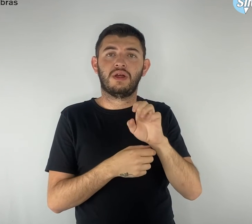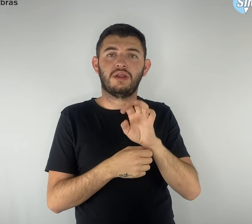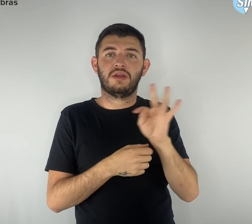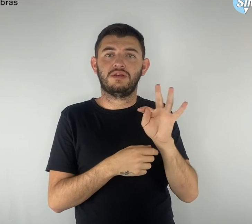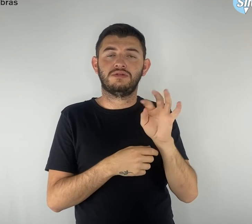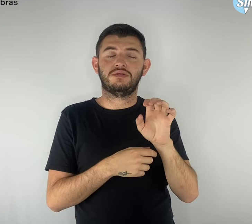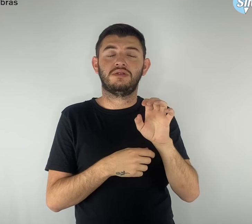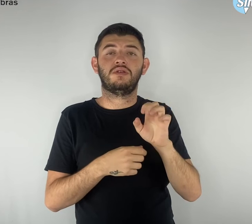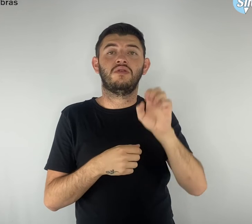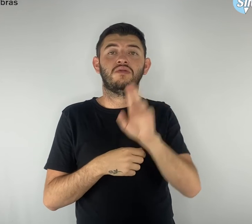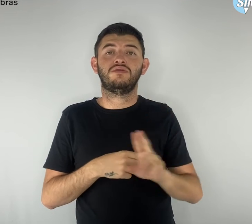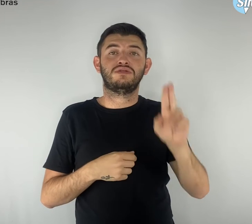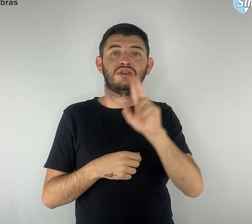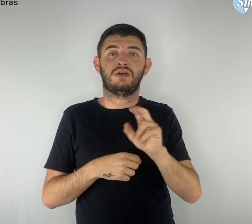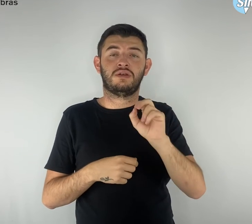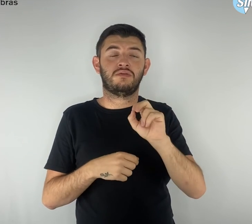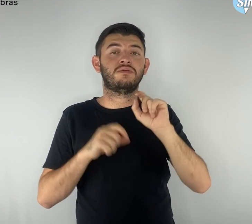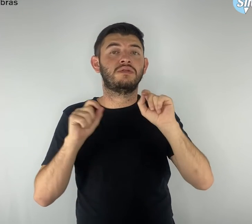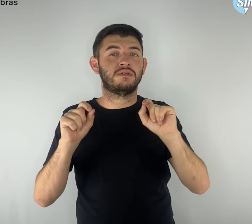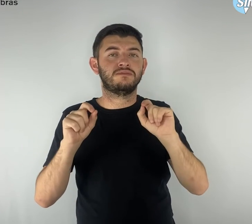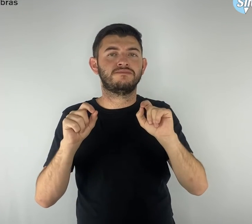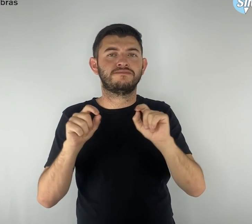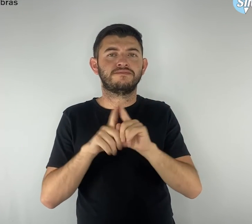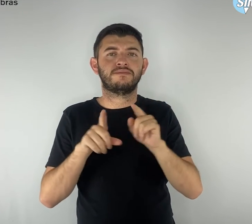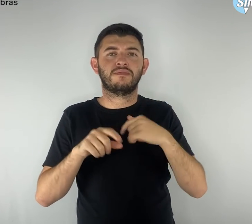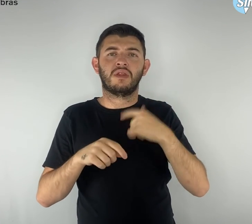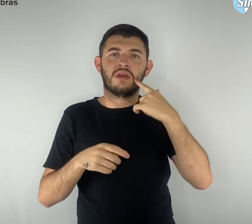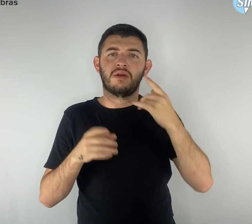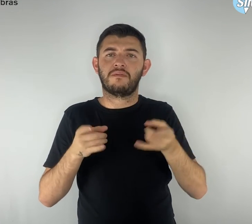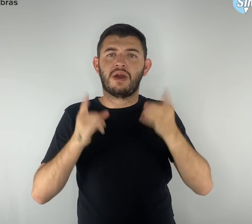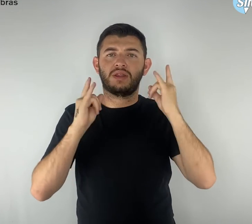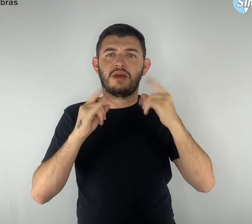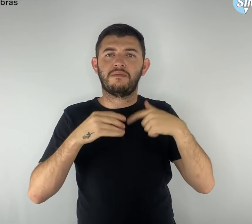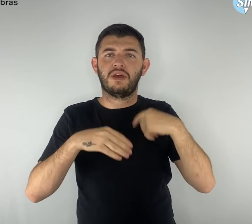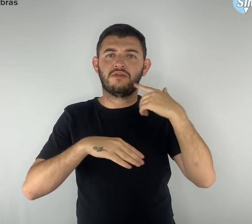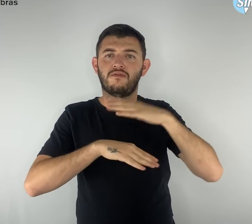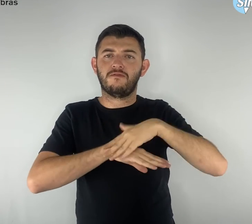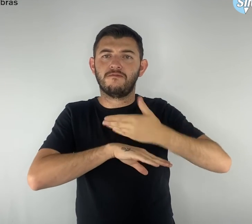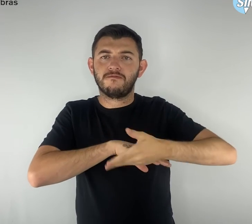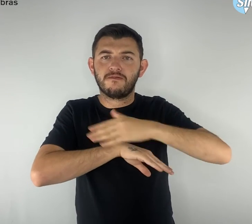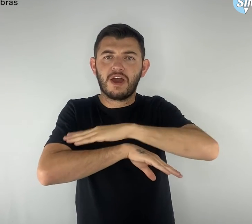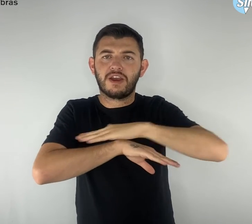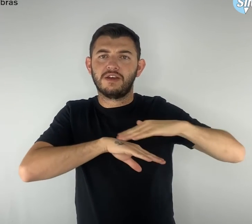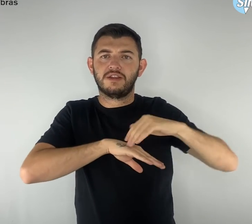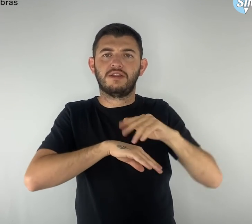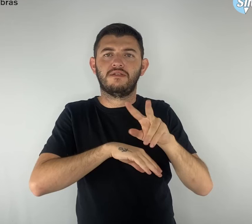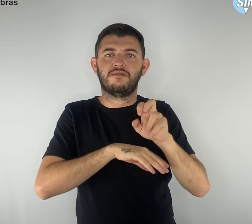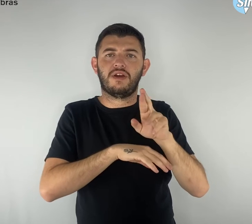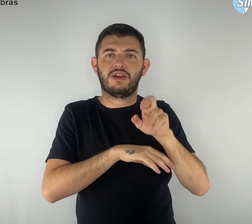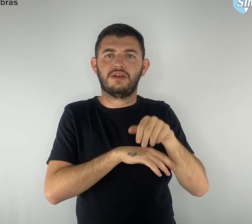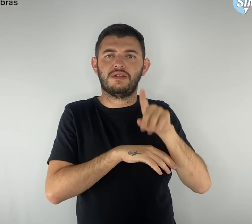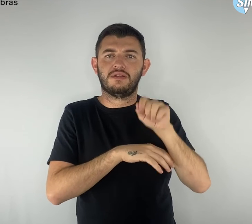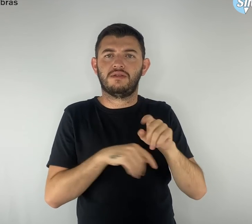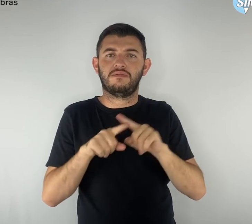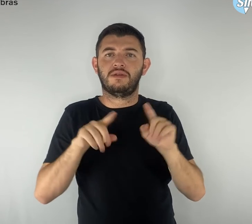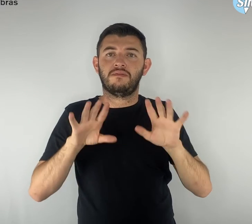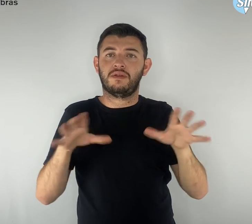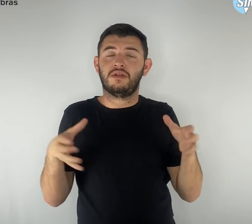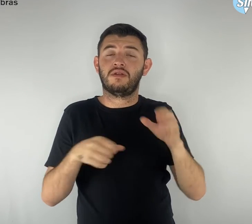curso, os participantes aprendem a cultivar, nesses pequenos espaços, ervas e até